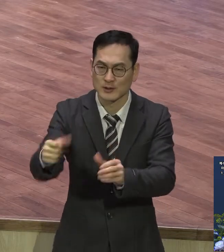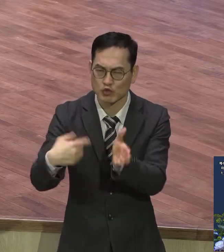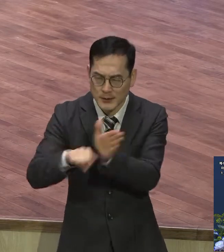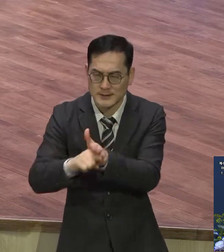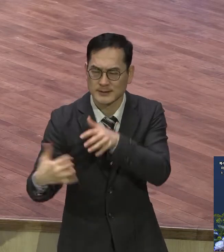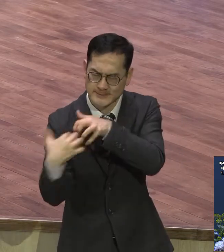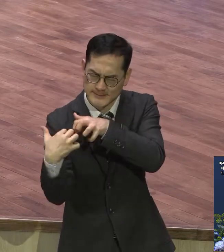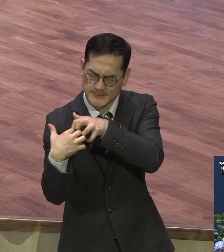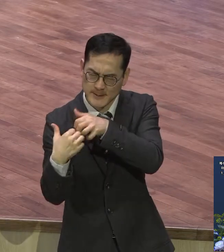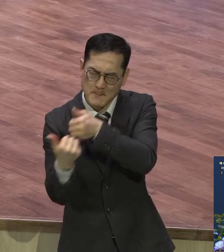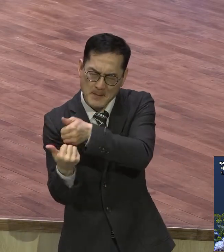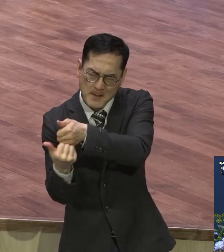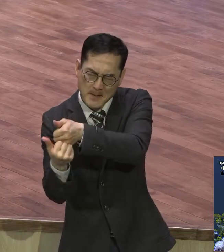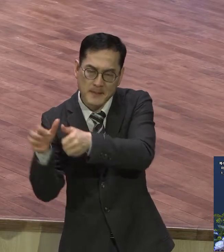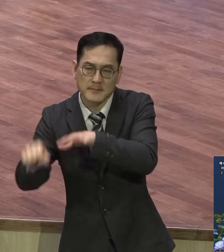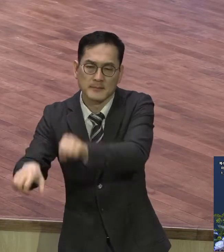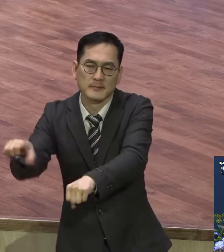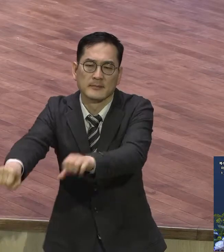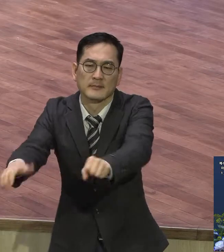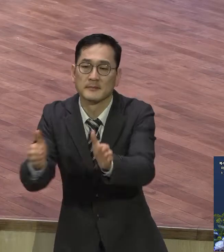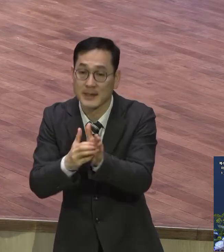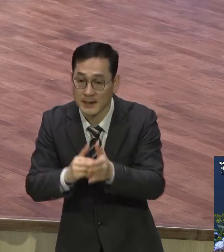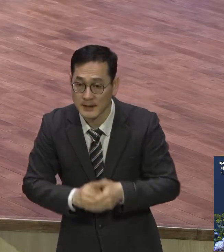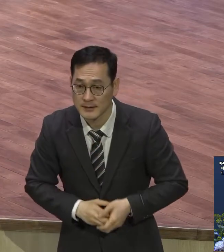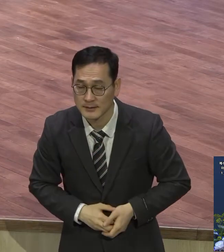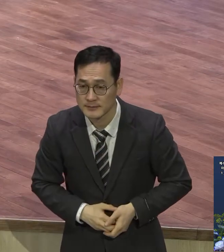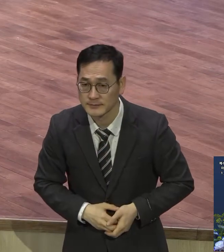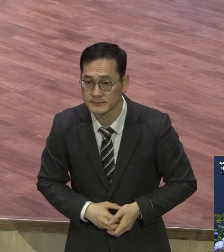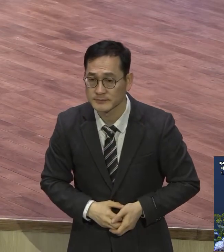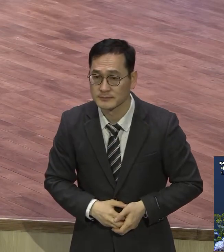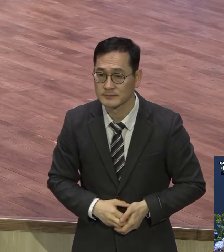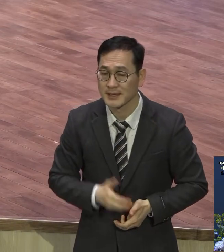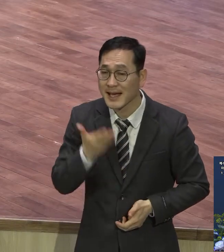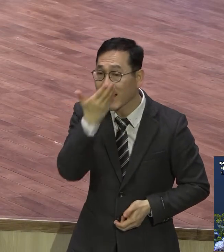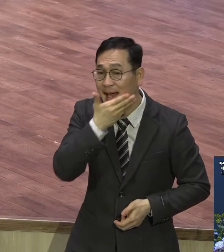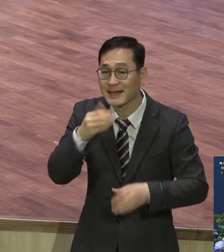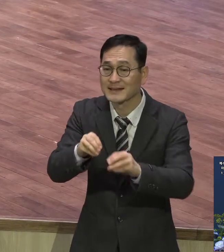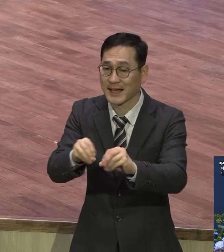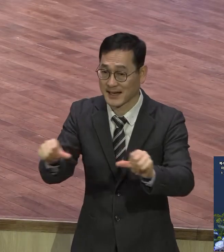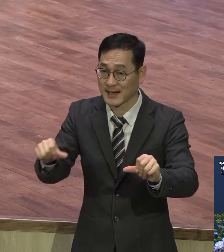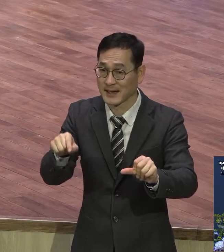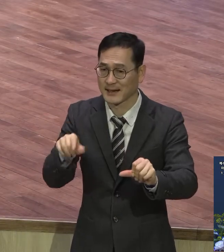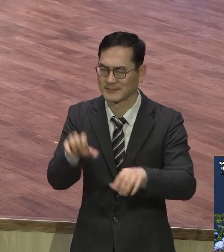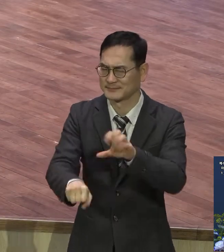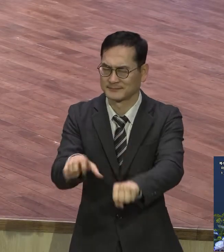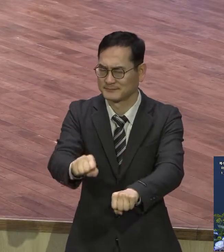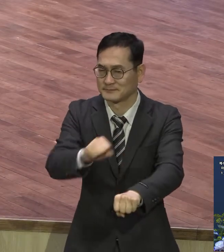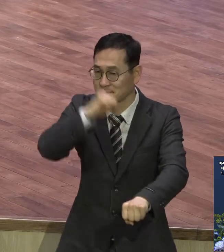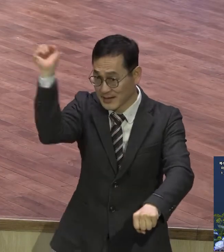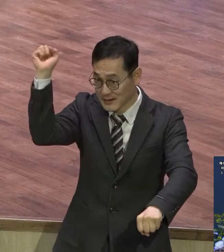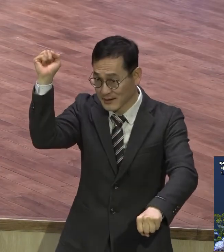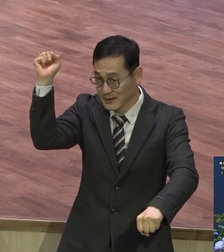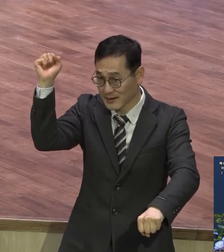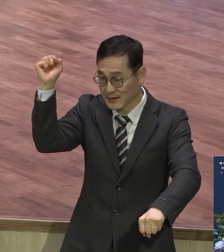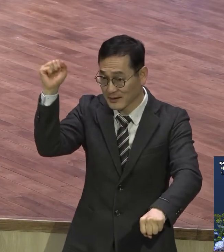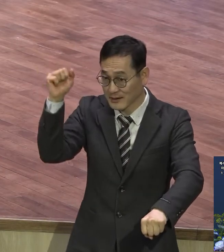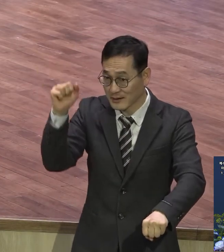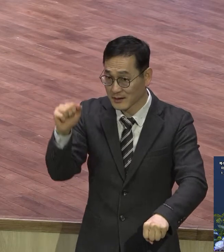승리했습니다 가난한 땅 다시 말해서 땅을 기업으로 받게 된다는 것은